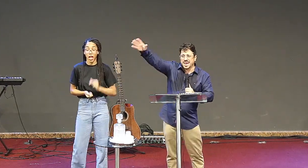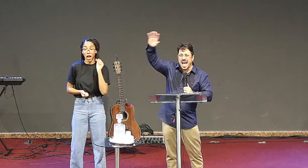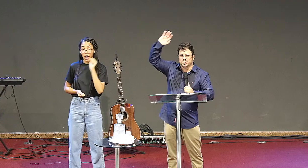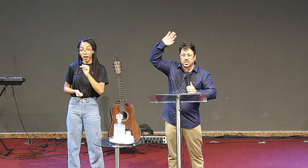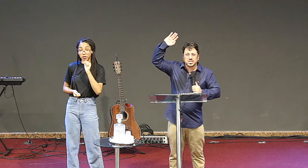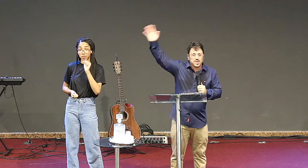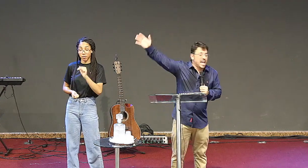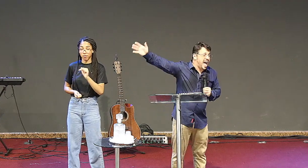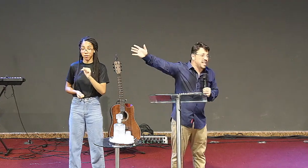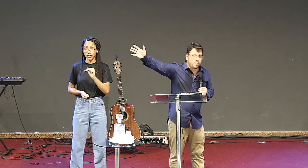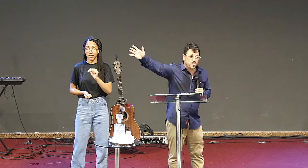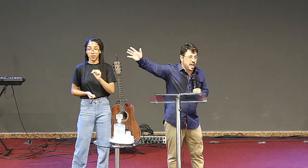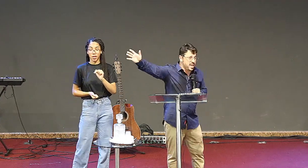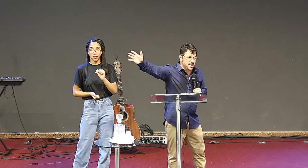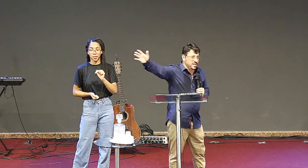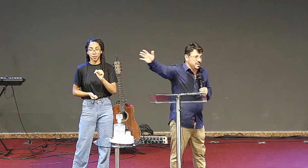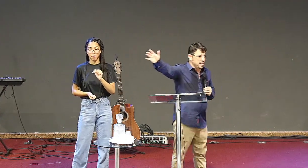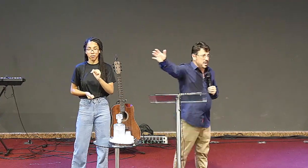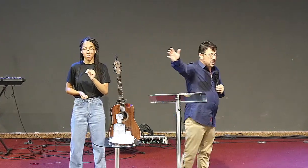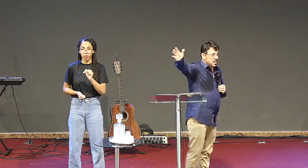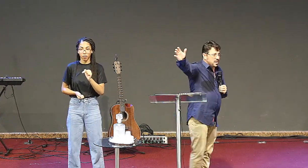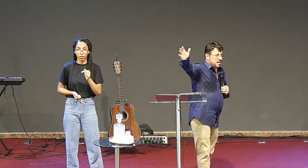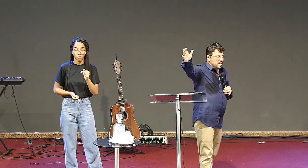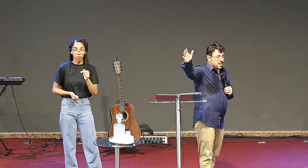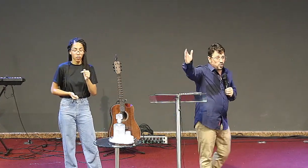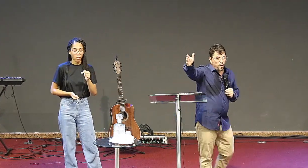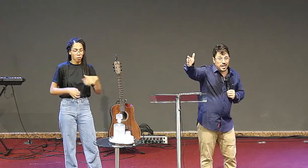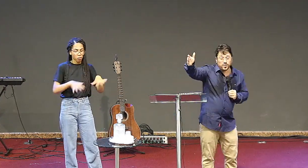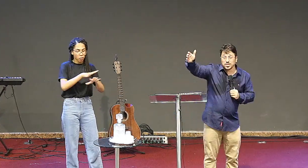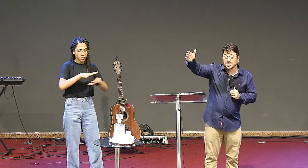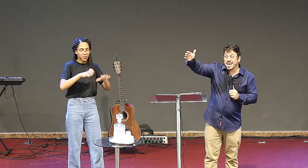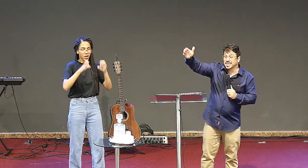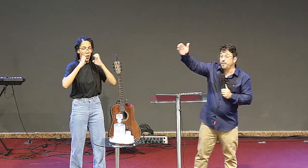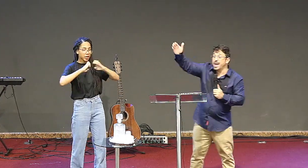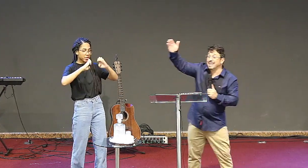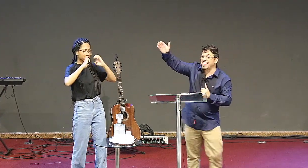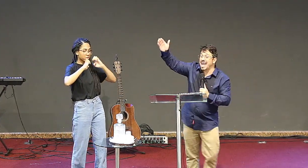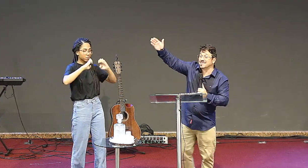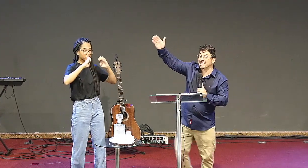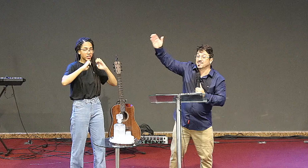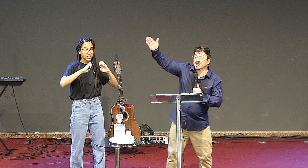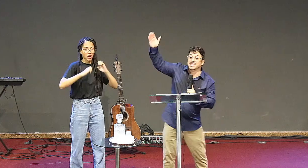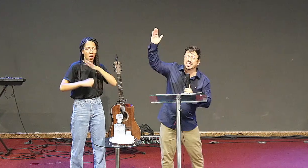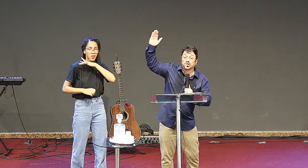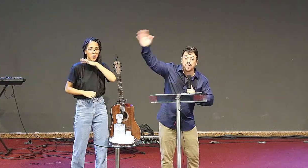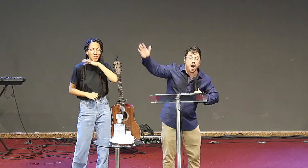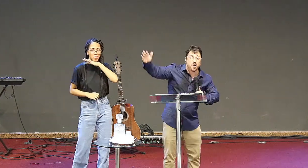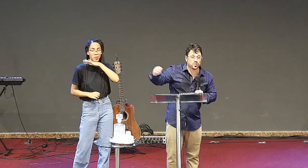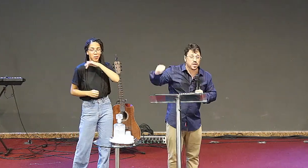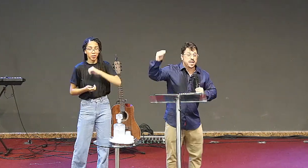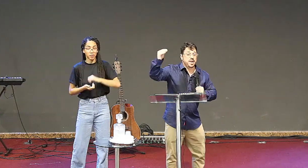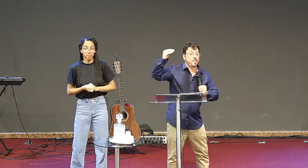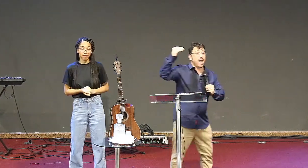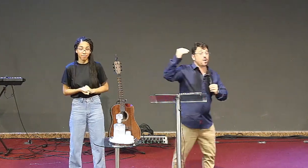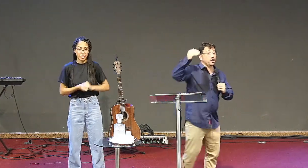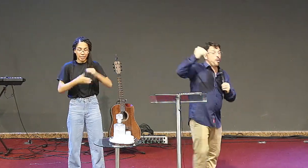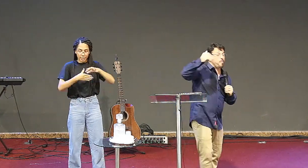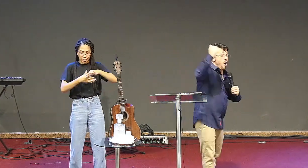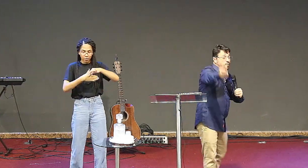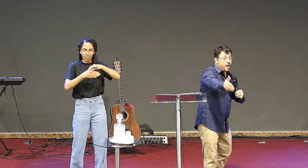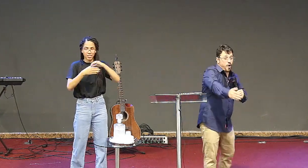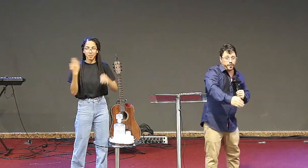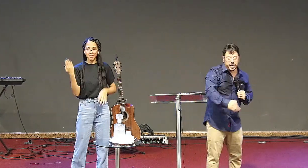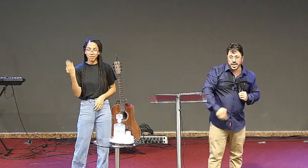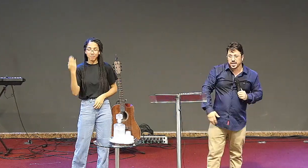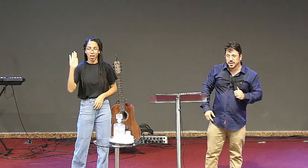pregado, desviado por aí, eu estou vendo você que não foi atrás desses líderes falsos, que pregam o que o